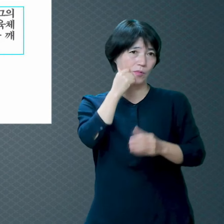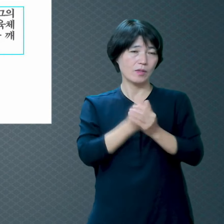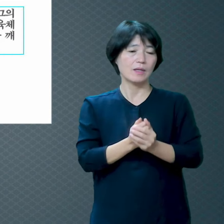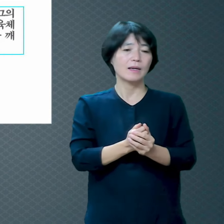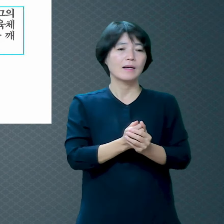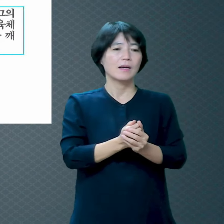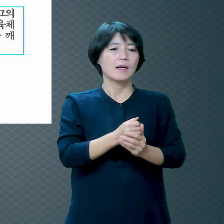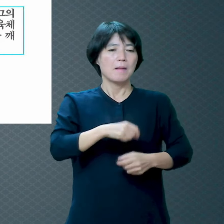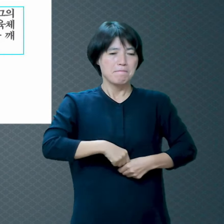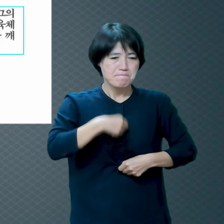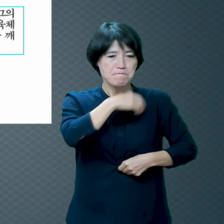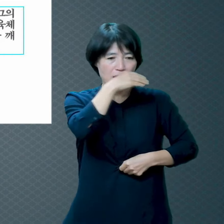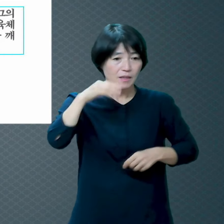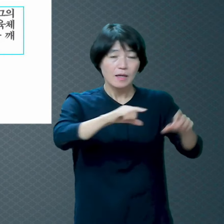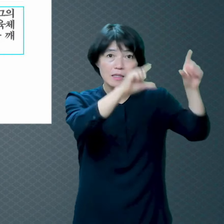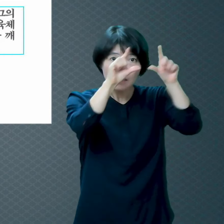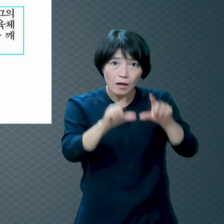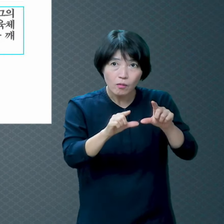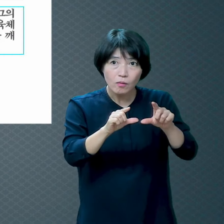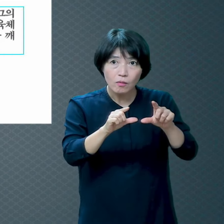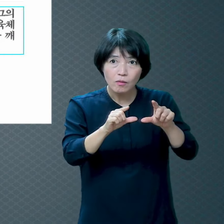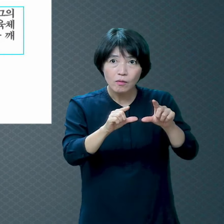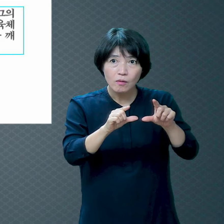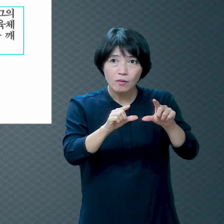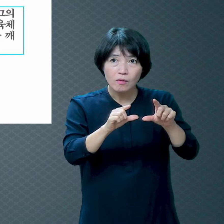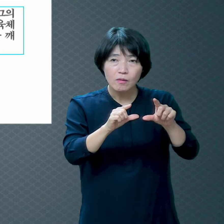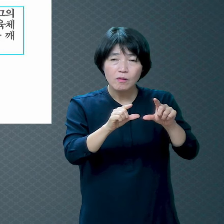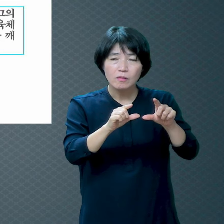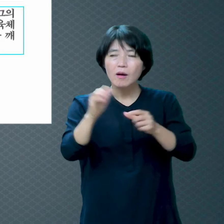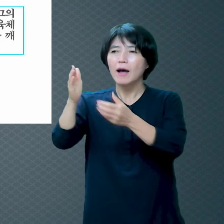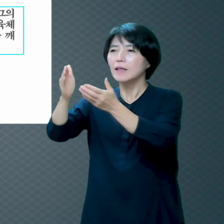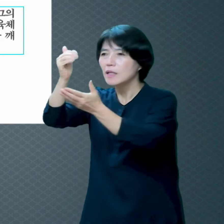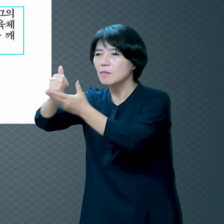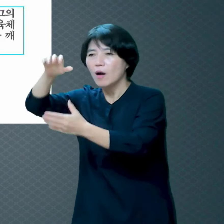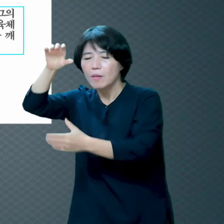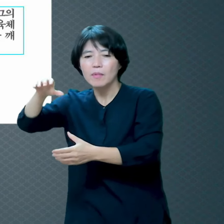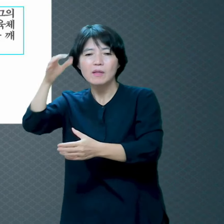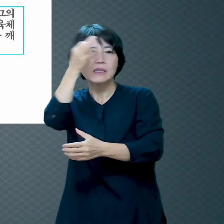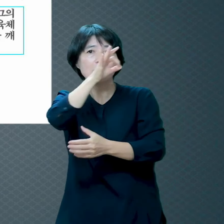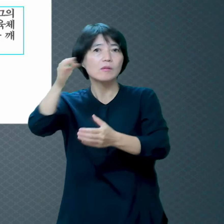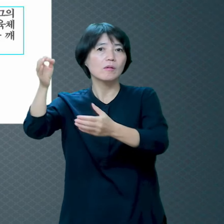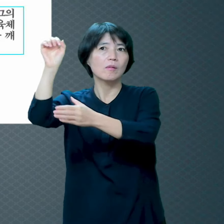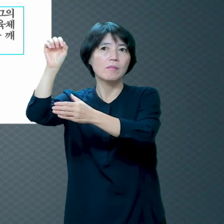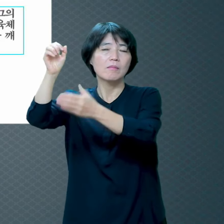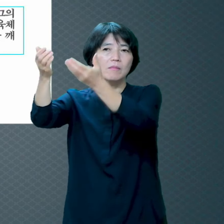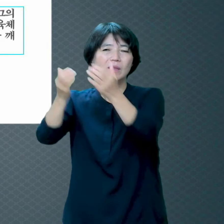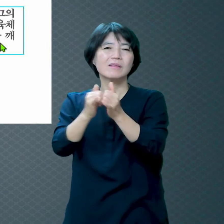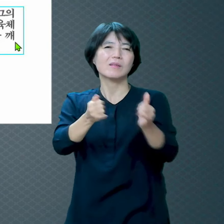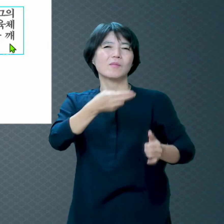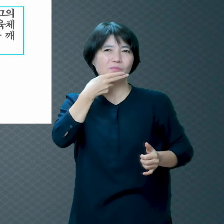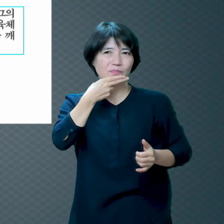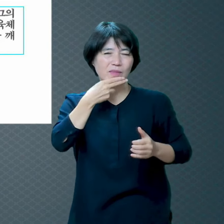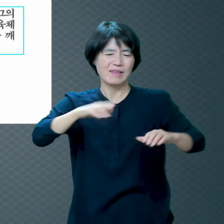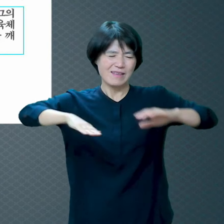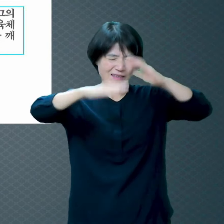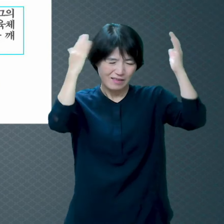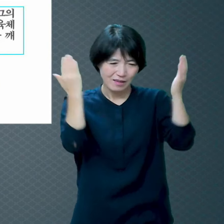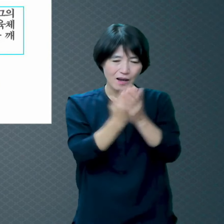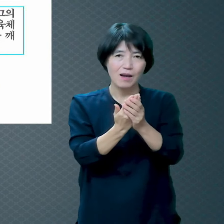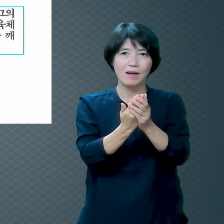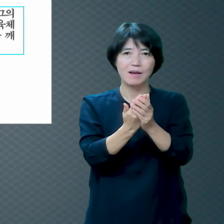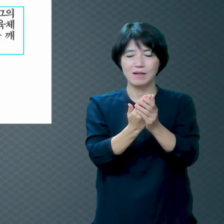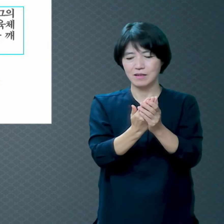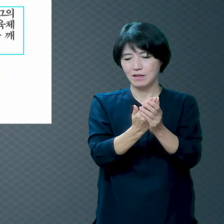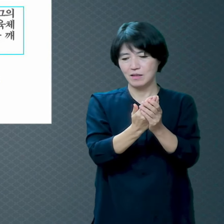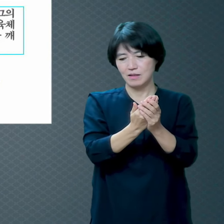하나님 앞에 인정받을 사람 없다 그 뜻이잖아요 율법은 죄를 깨닫게 하는